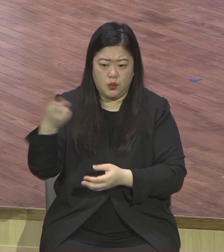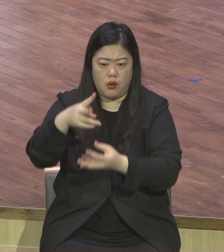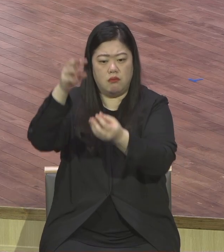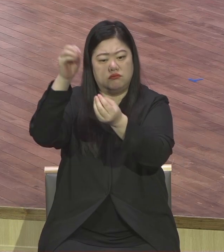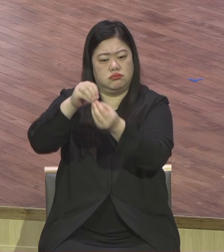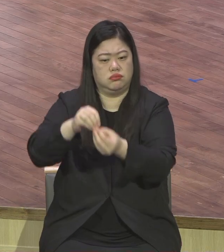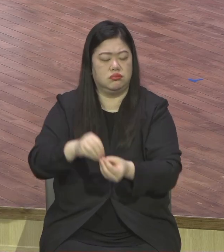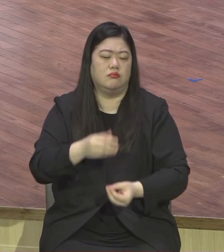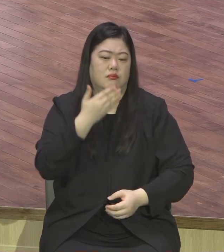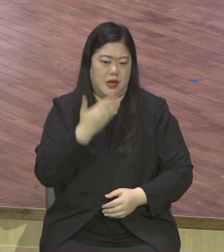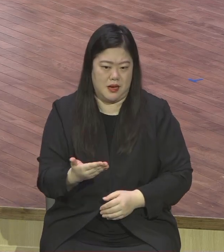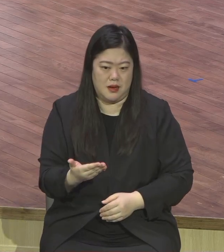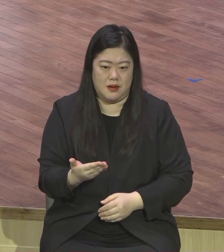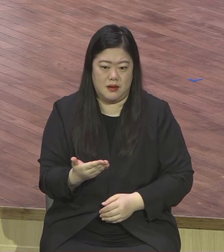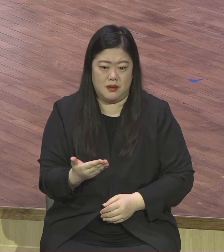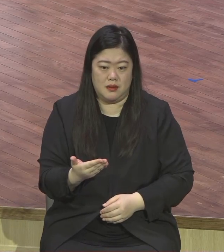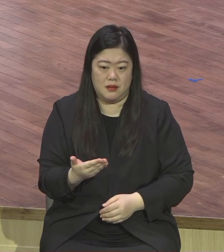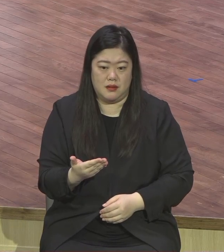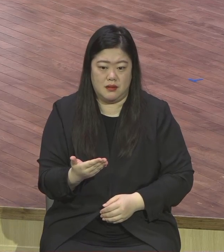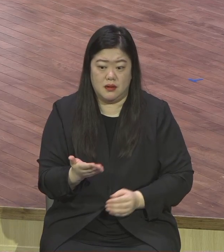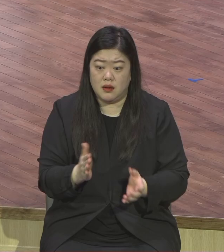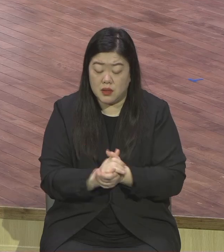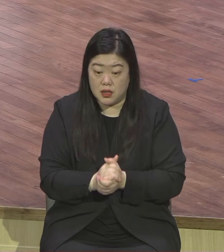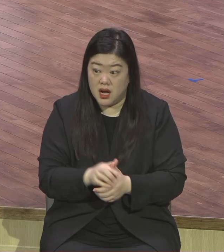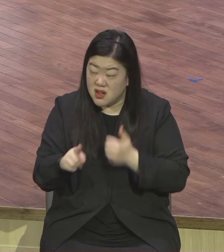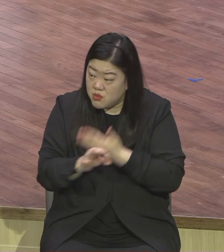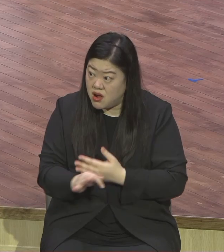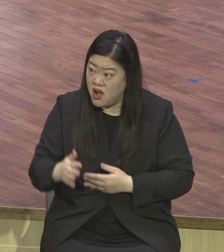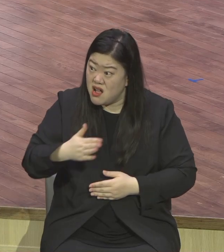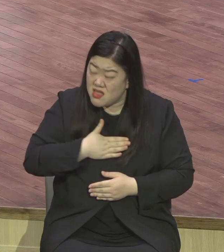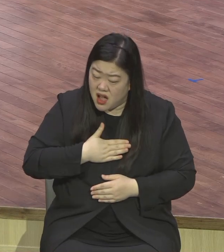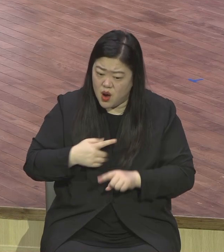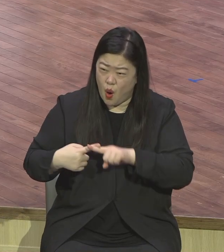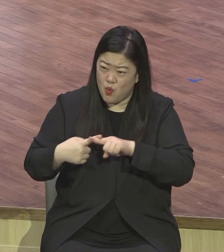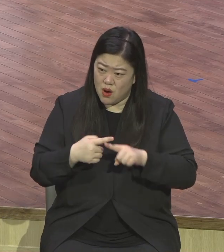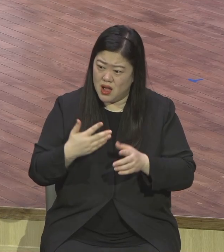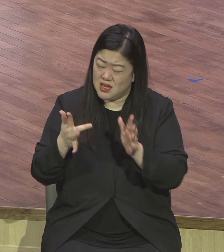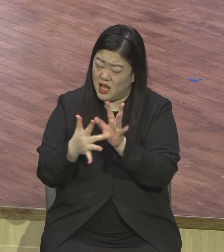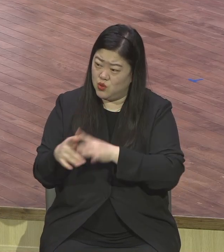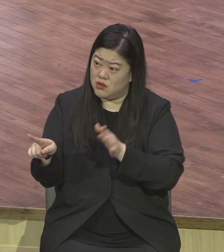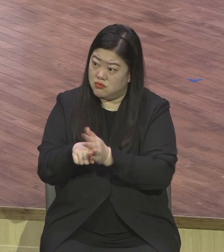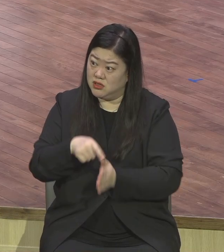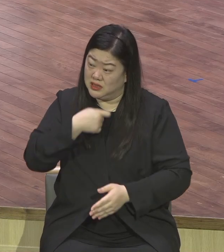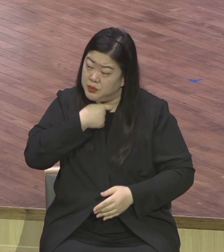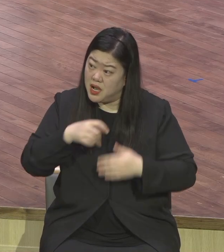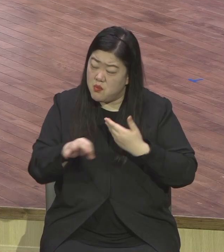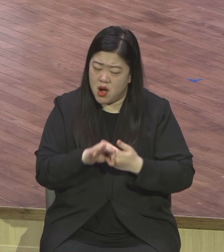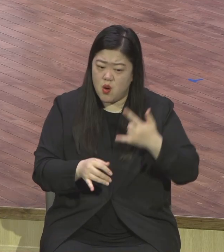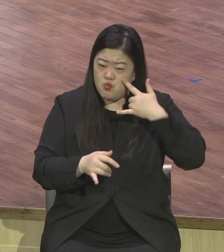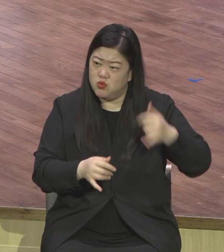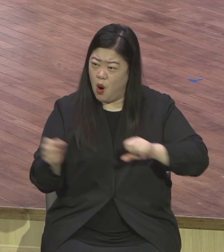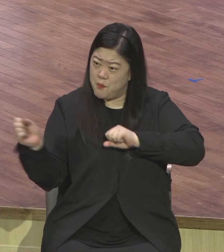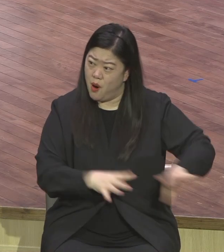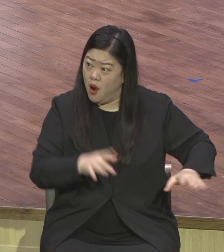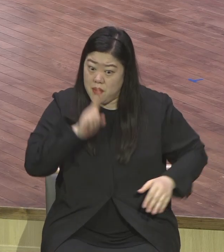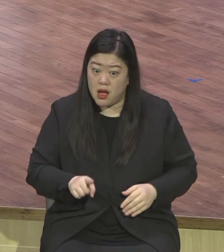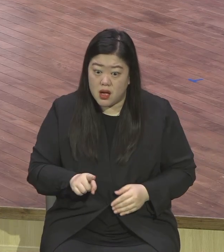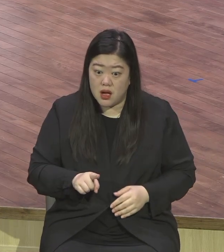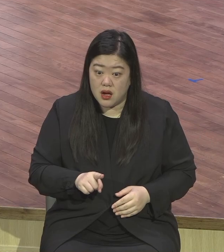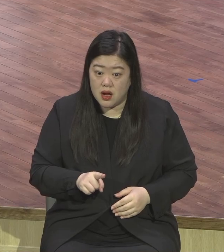이 말씀은요 부모, 형제, 자식 무조건 버리라 그 말입니까 온전한 헌신을 말씀하고